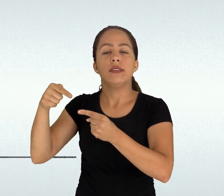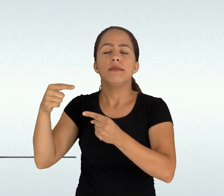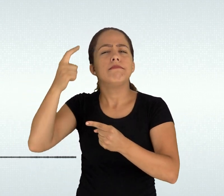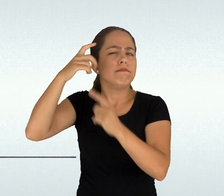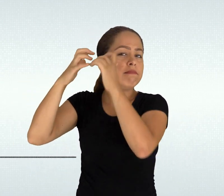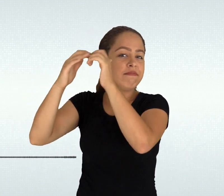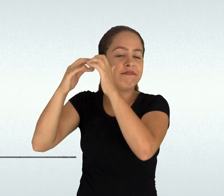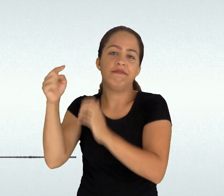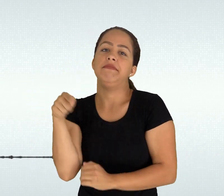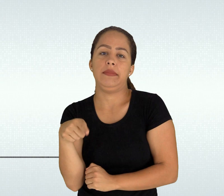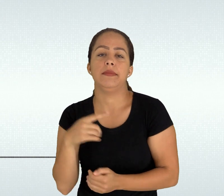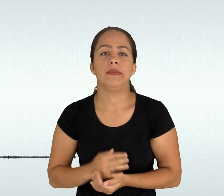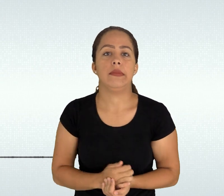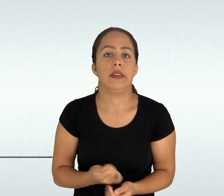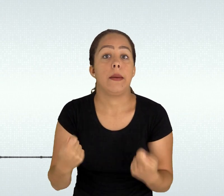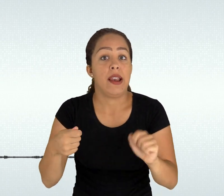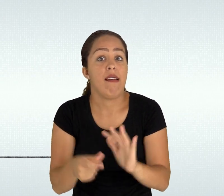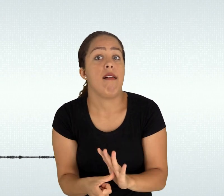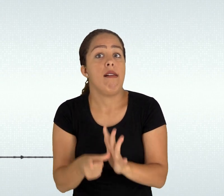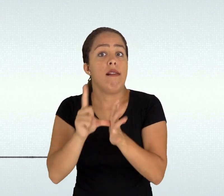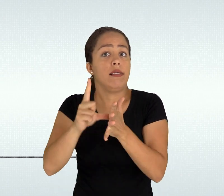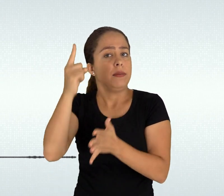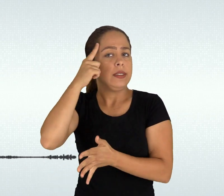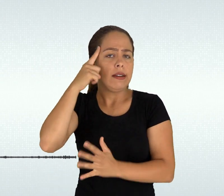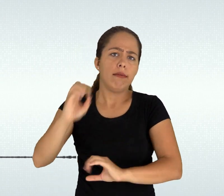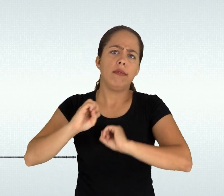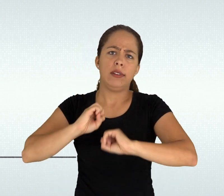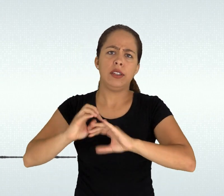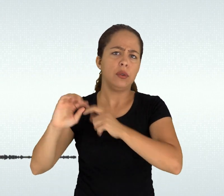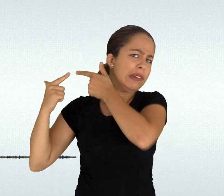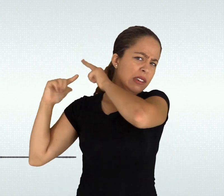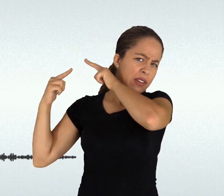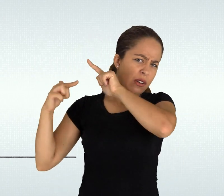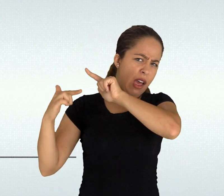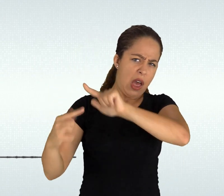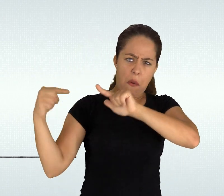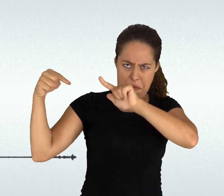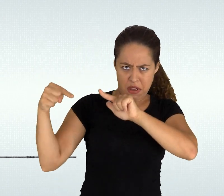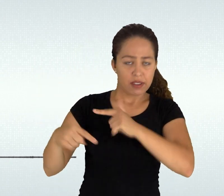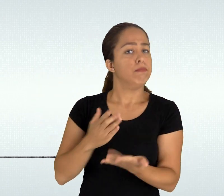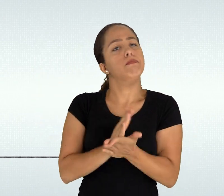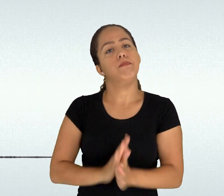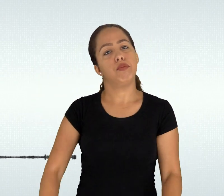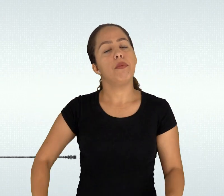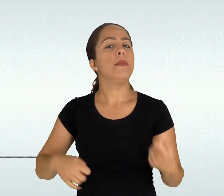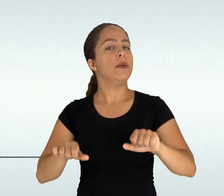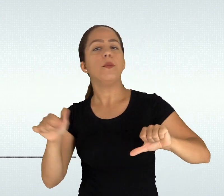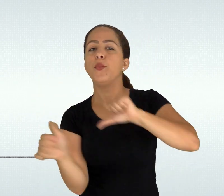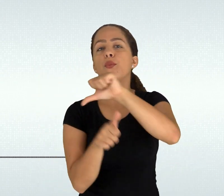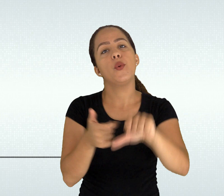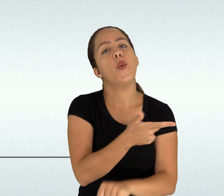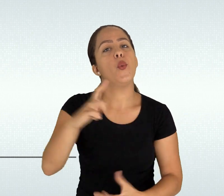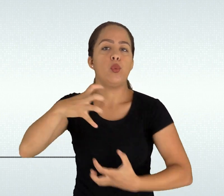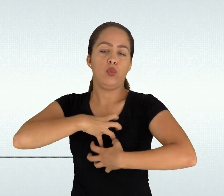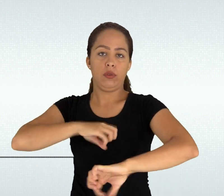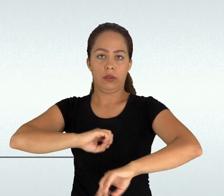informações apresentadas aqui estão referenciadas na legislação vigente e nas normas do IFES